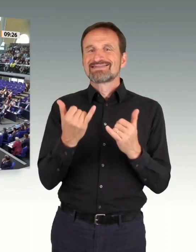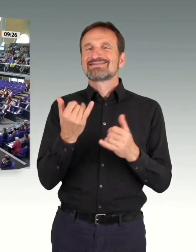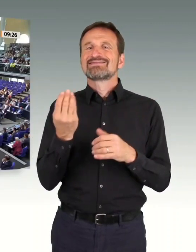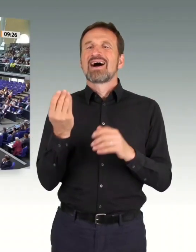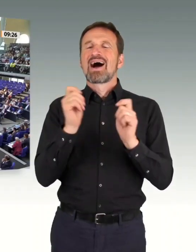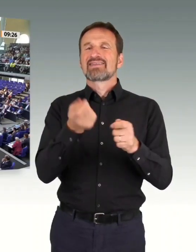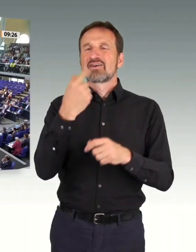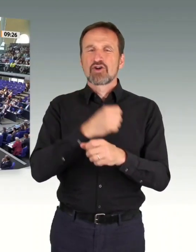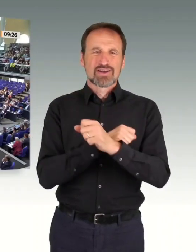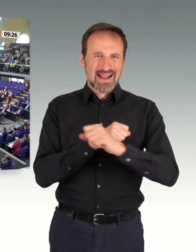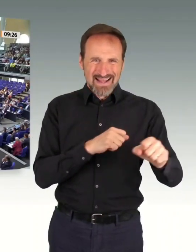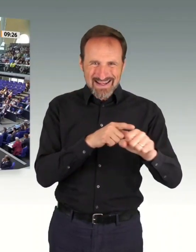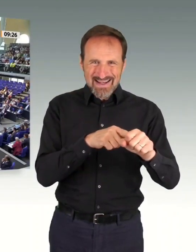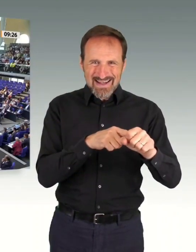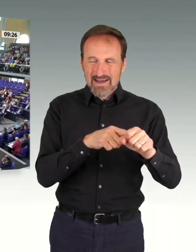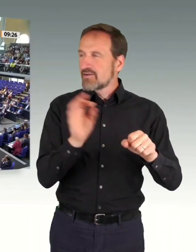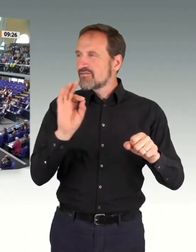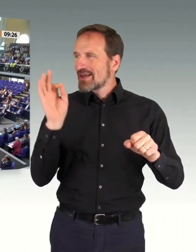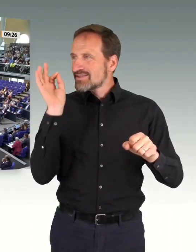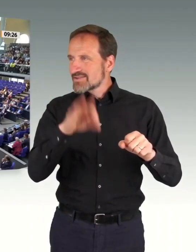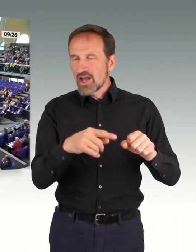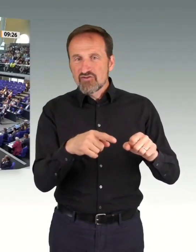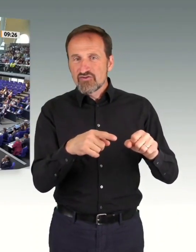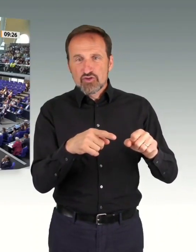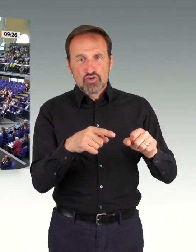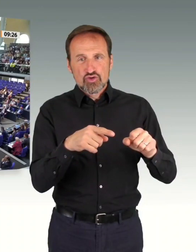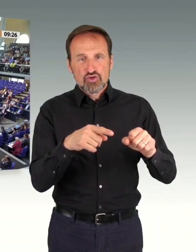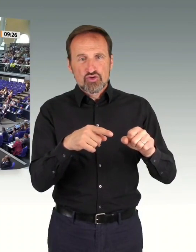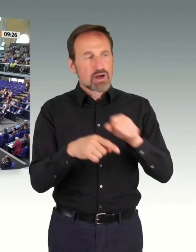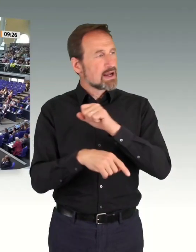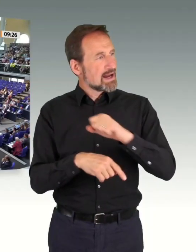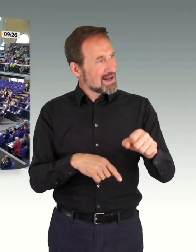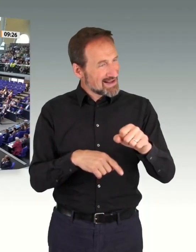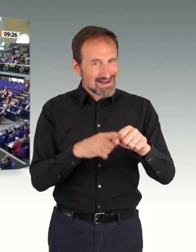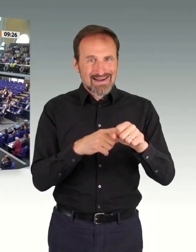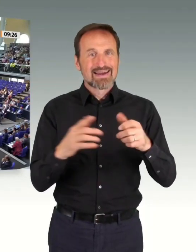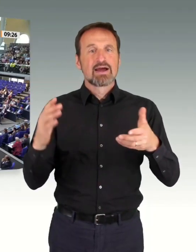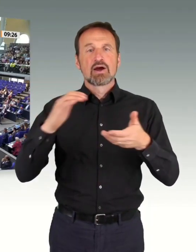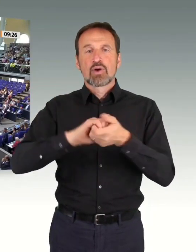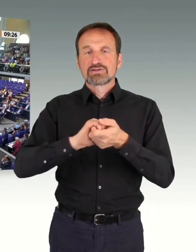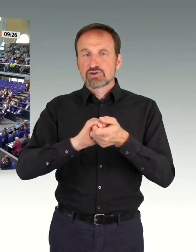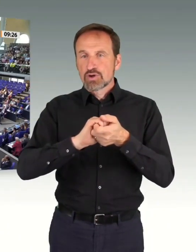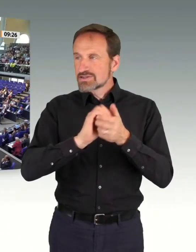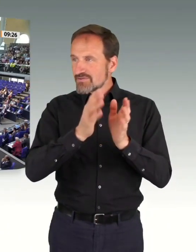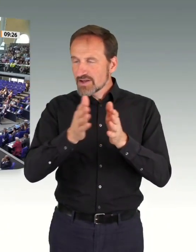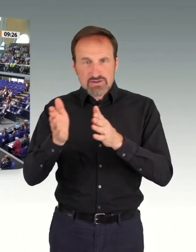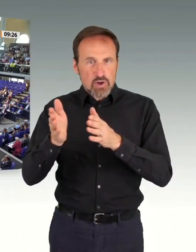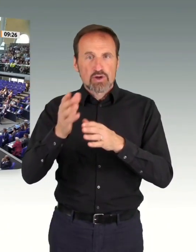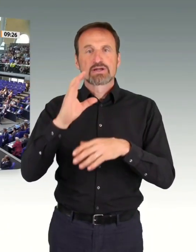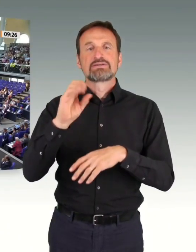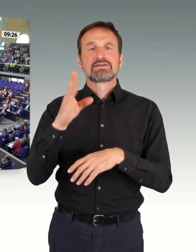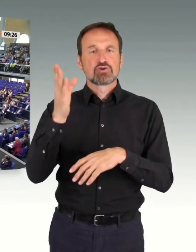Das sind die Linken, die Koalitionsfraktionen, die CDU, CSU